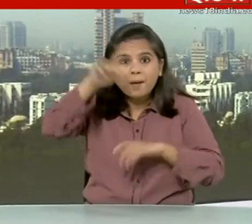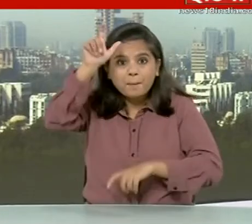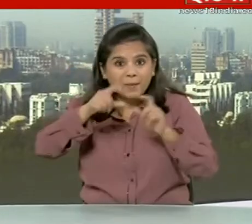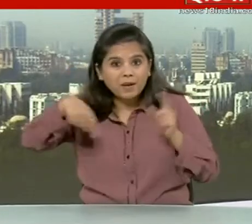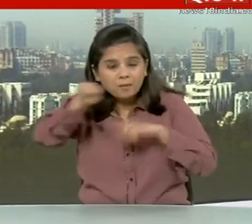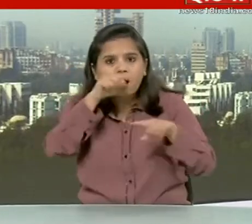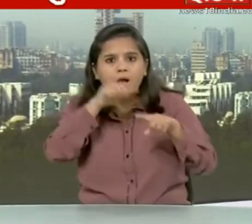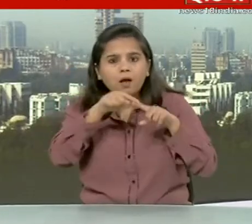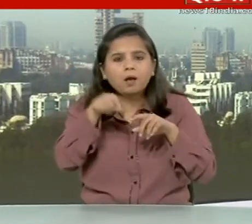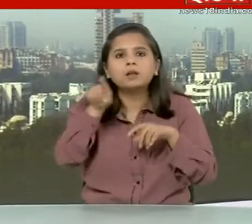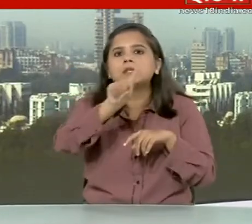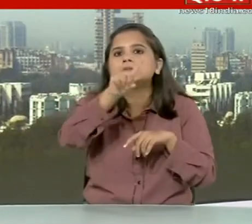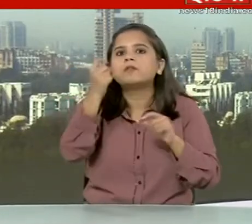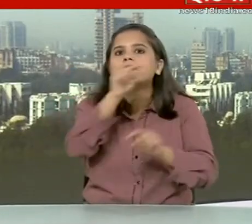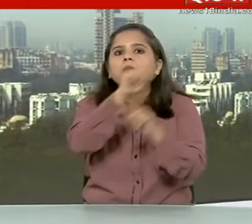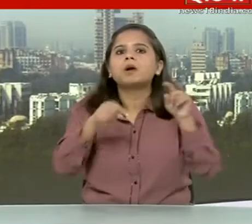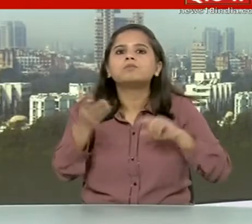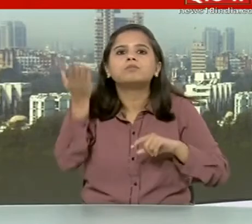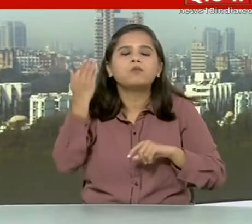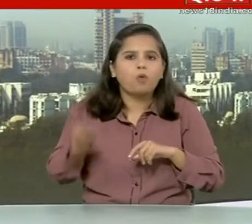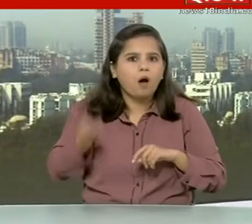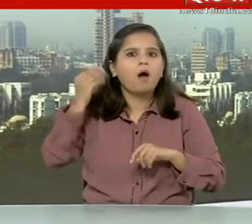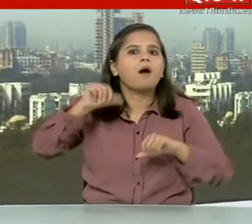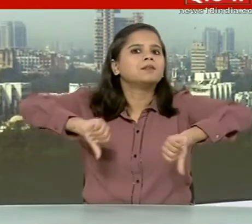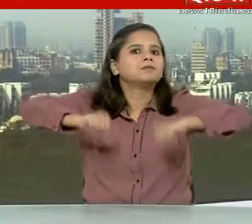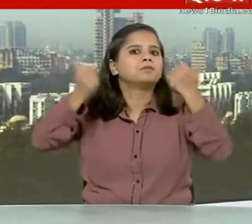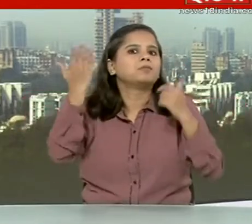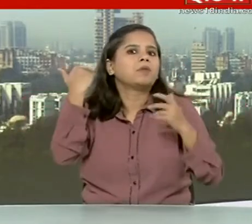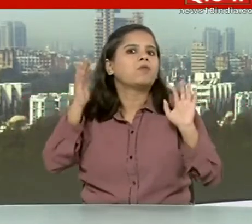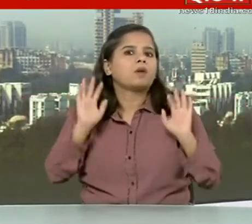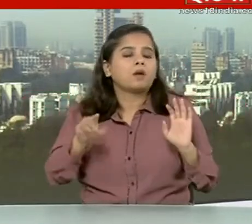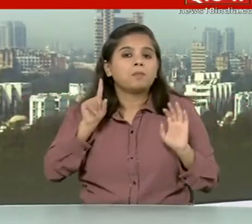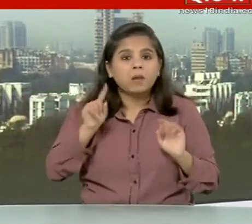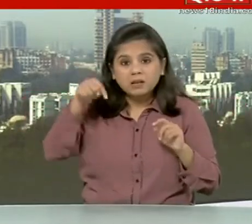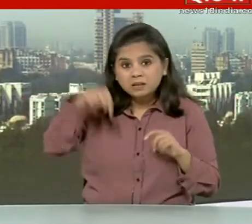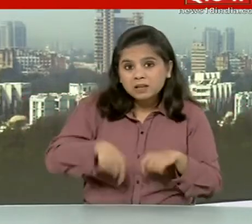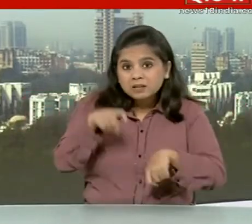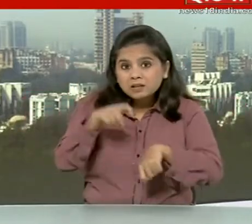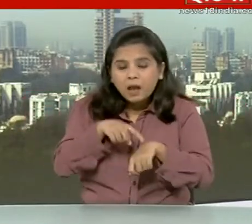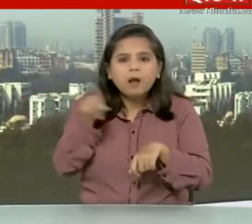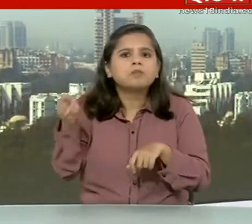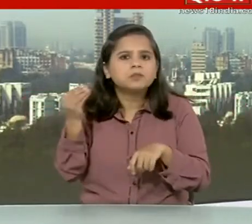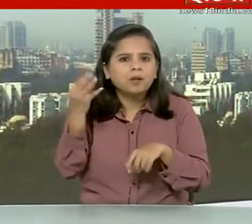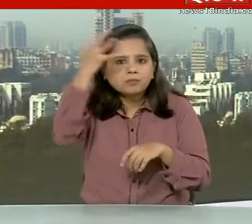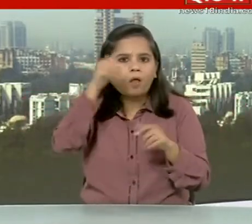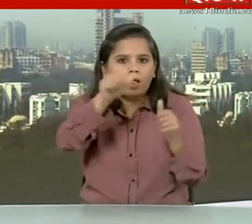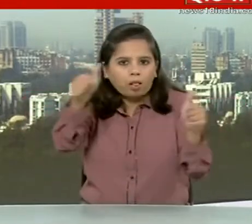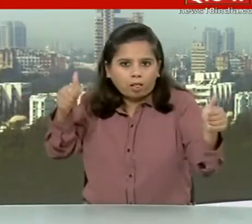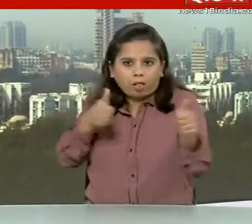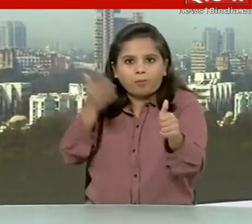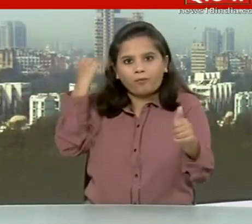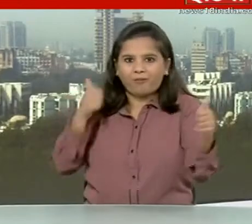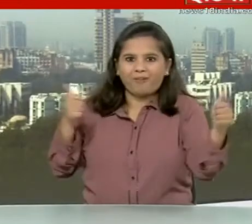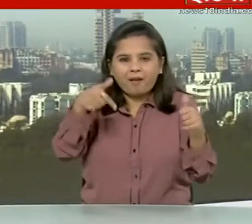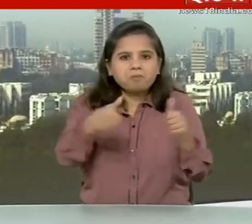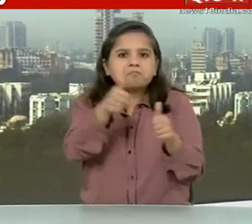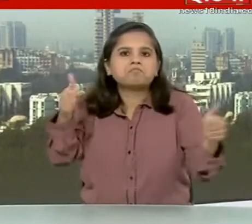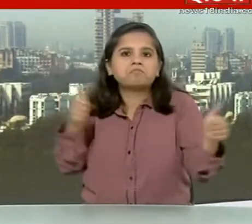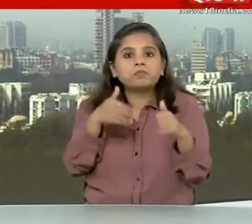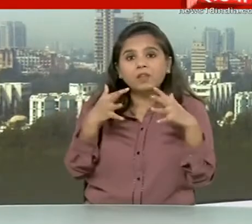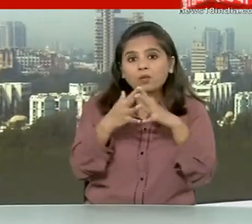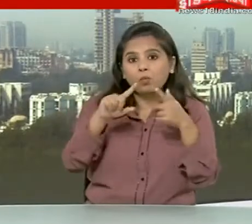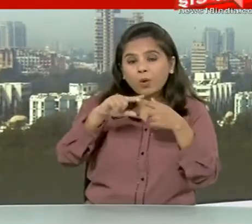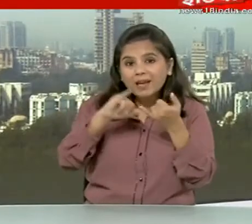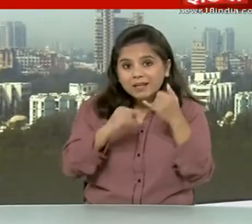मद्दाताओं के मामले में 17 प्रतिशत मतों से जीता था जबके इस बार वो इस मामले में पीछे चल रहे हैं ट्रम्प वेस्ट पाम